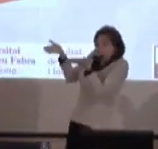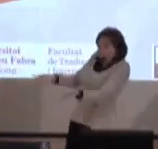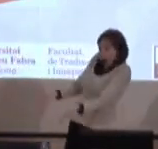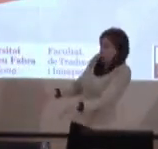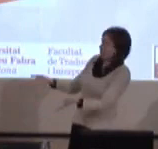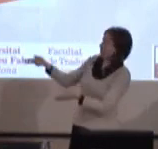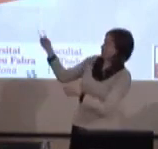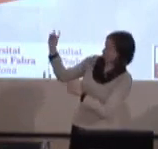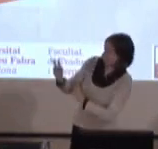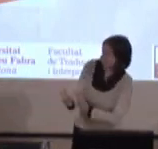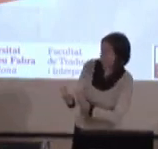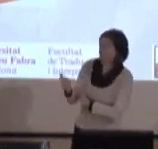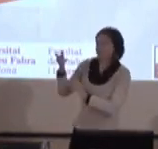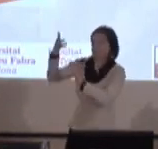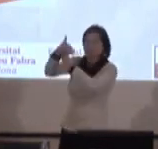història.